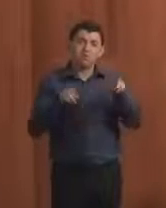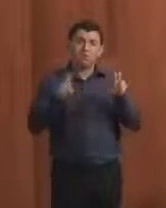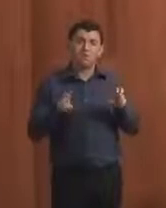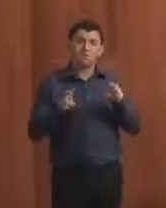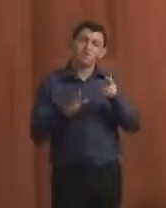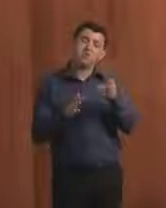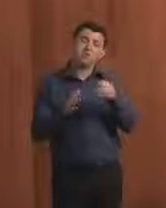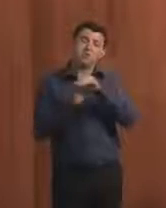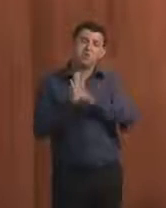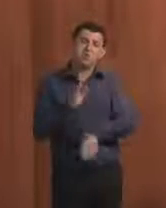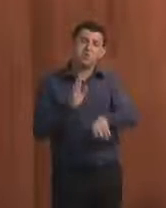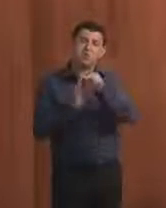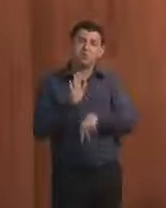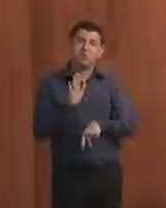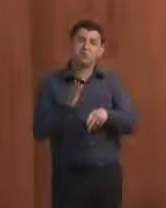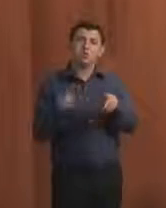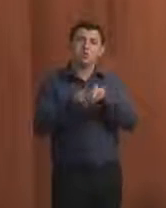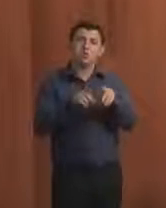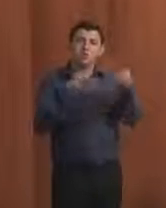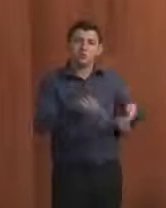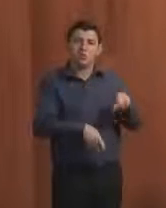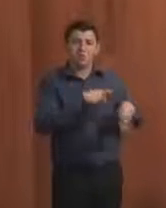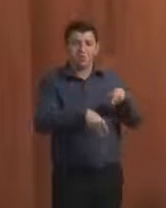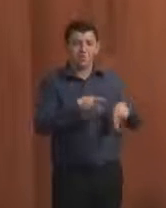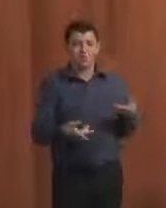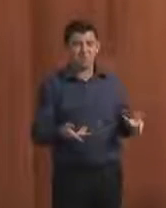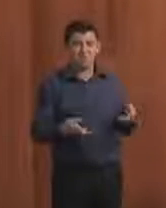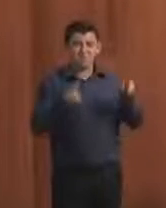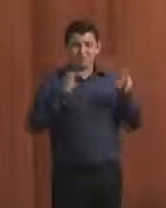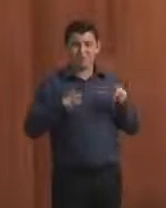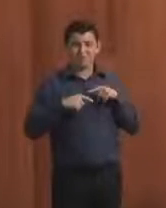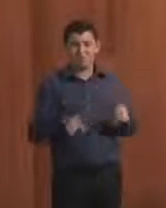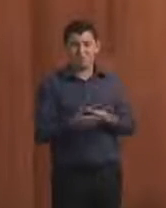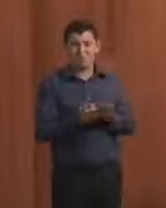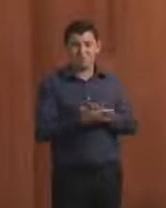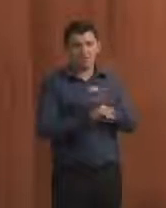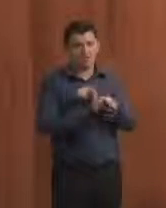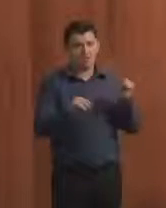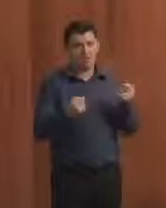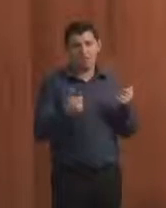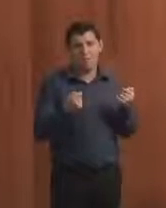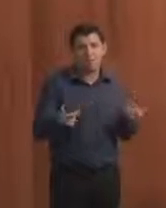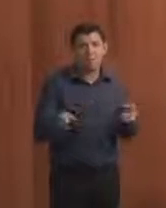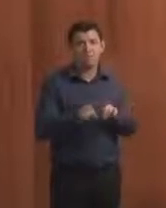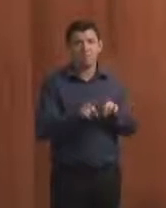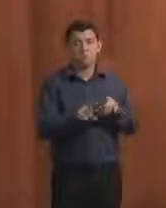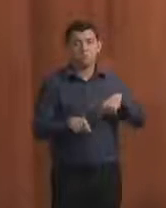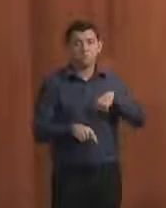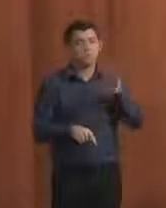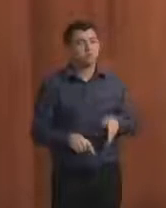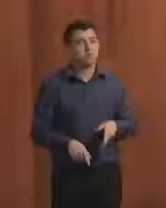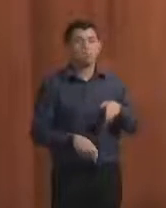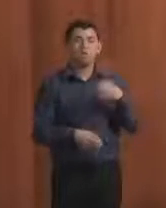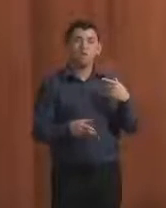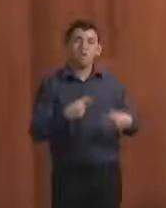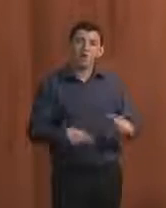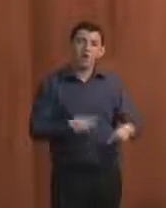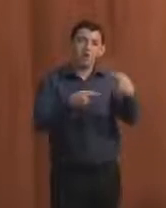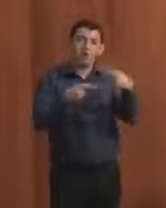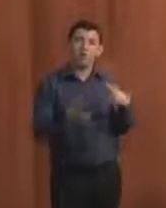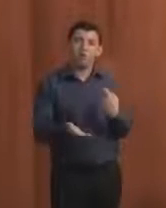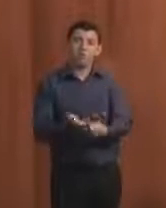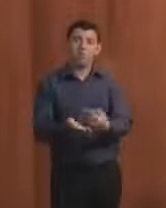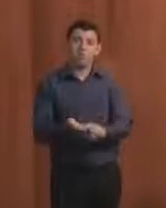participação popular, são os temas que menos têm informação. Em relação a isso, foi debatido também a questão do